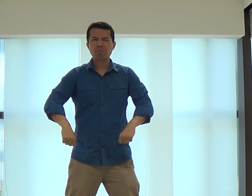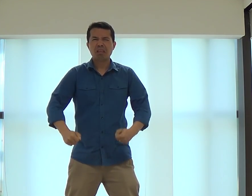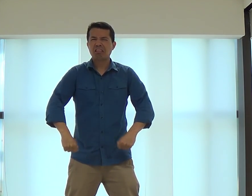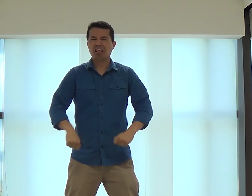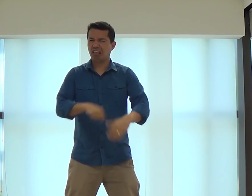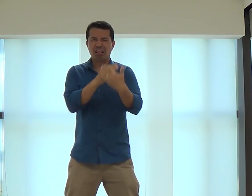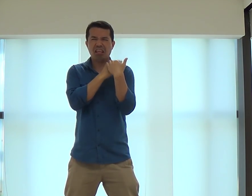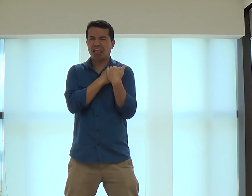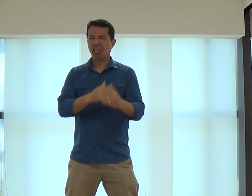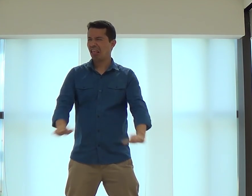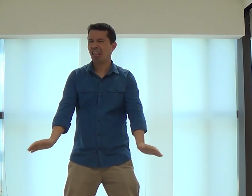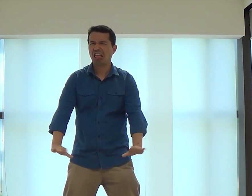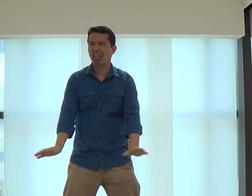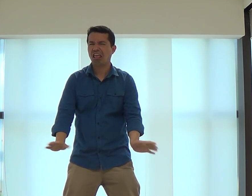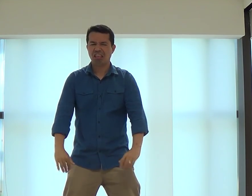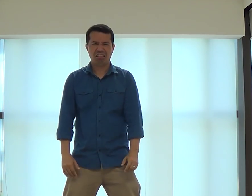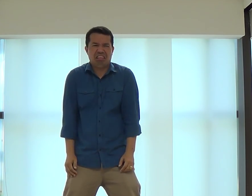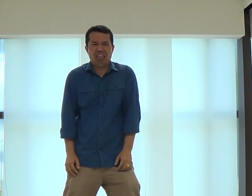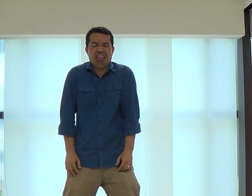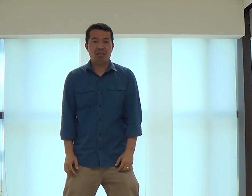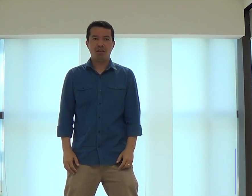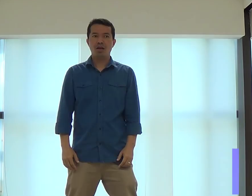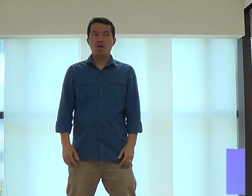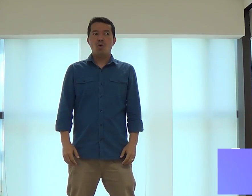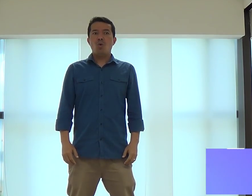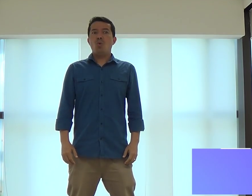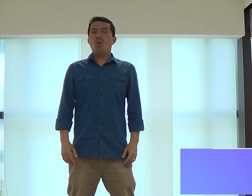estou bem aí, não preciso. Eu preciso, tenho responsabilidade. Para quê?